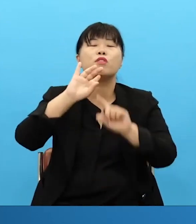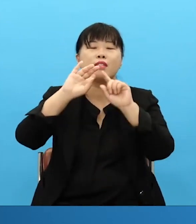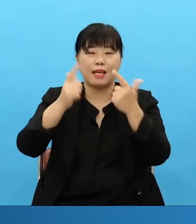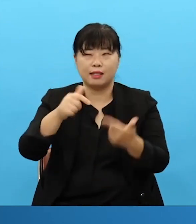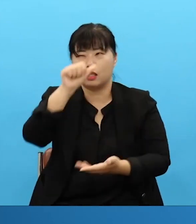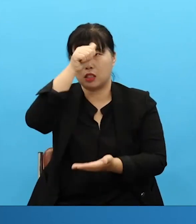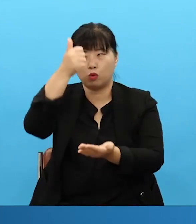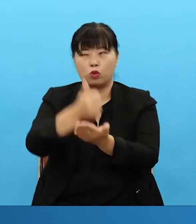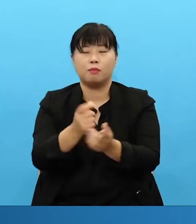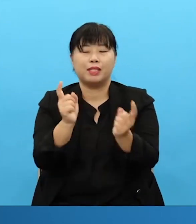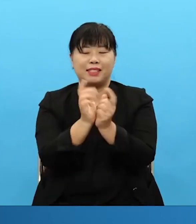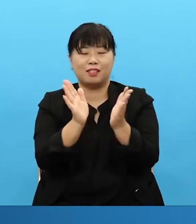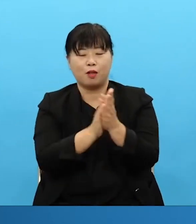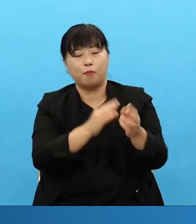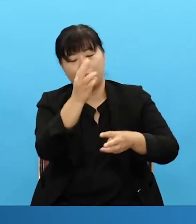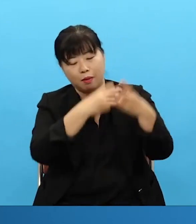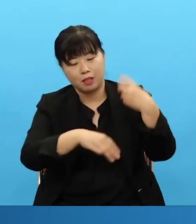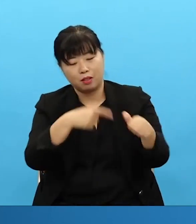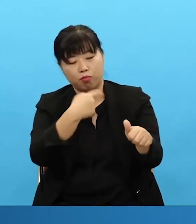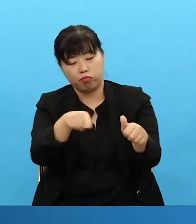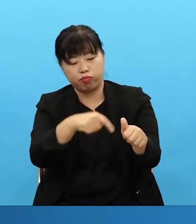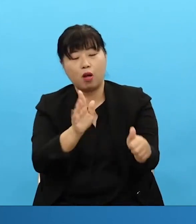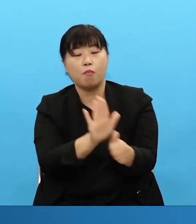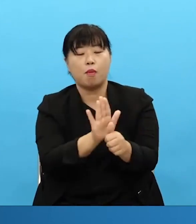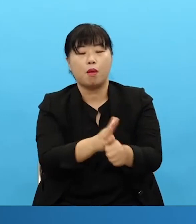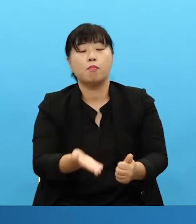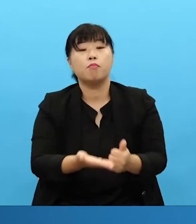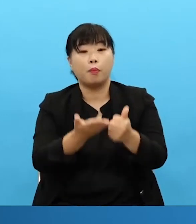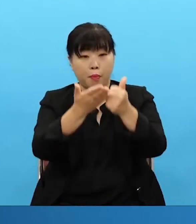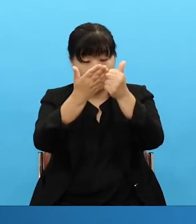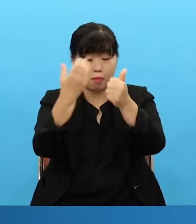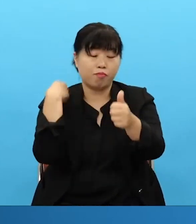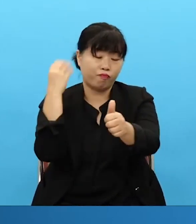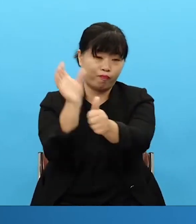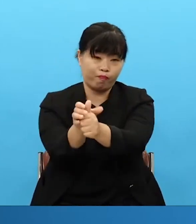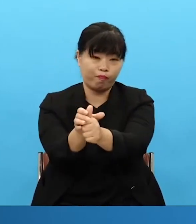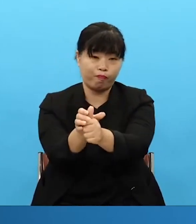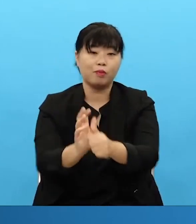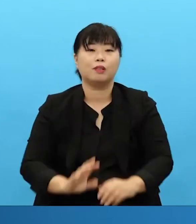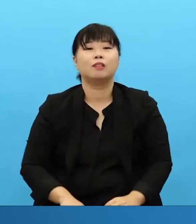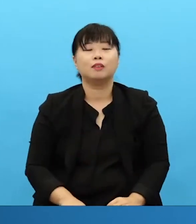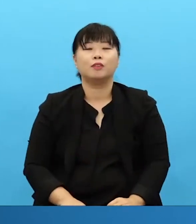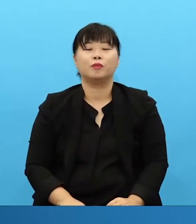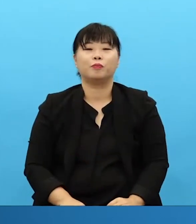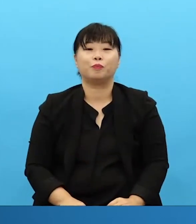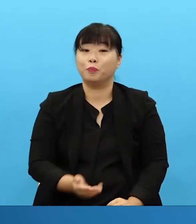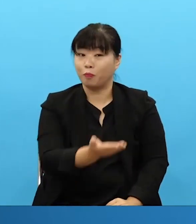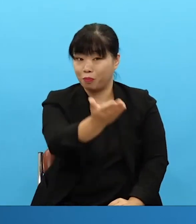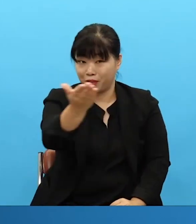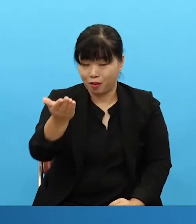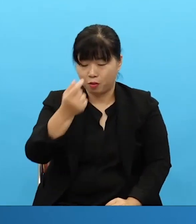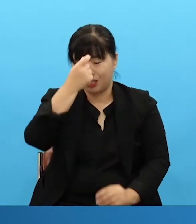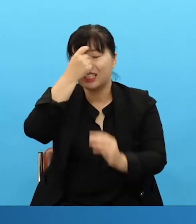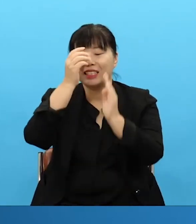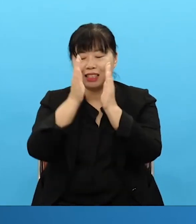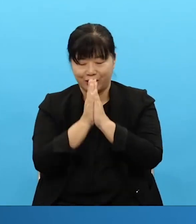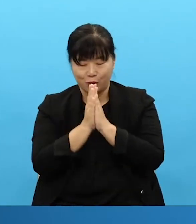And so of course the pastors need to do this but the most ones who can actually do this are our elders. This is your prayer.